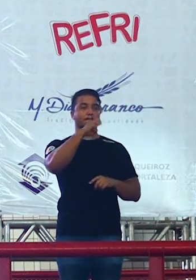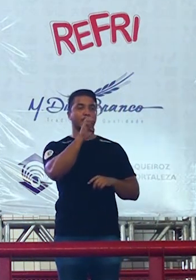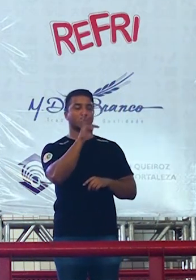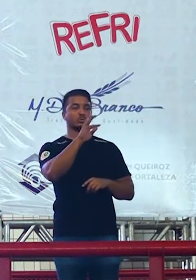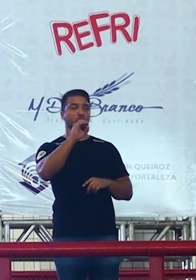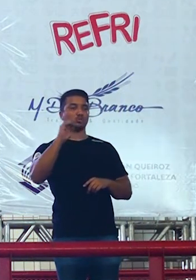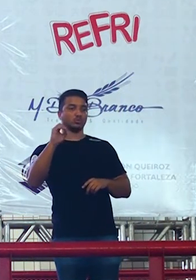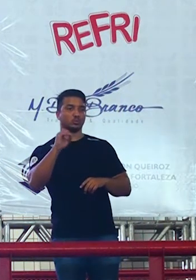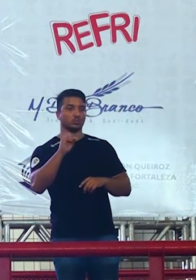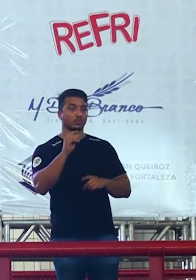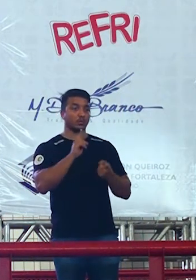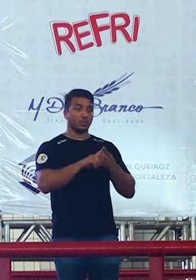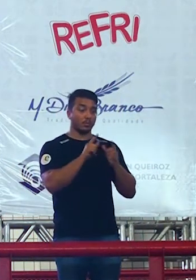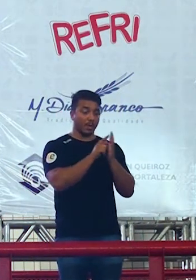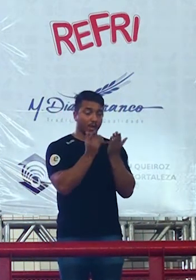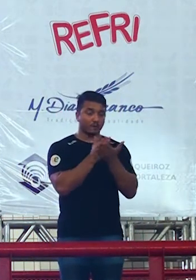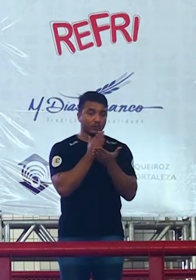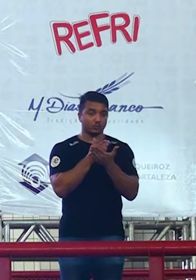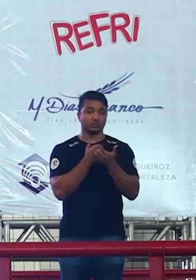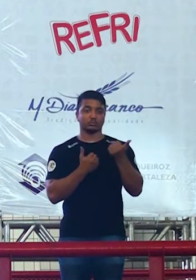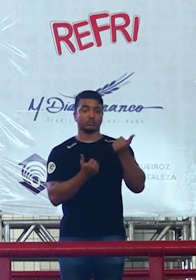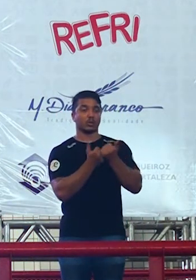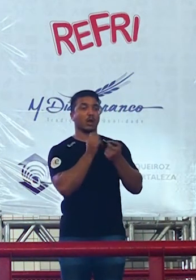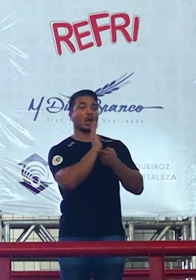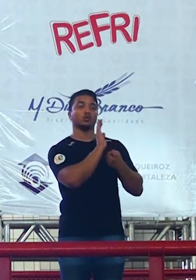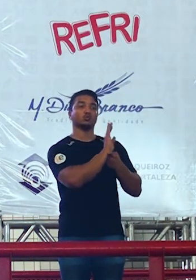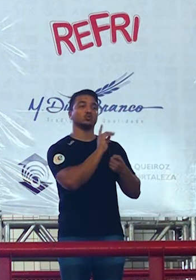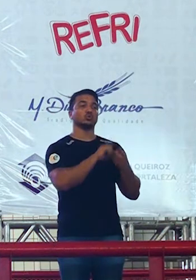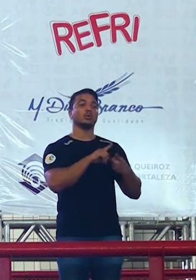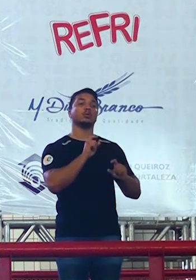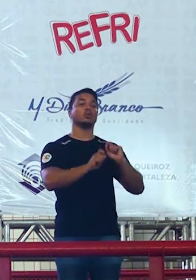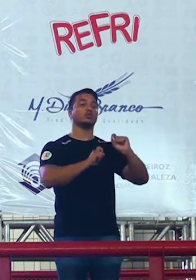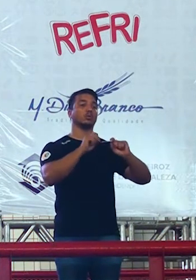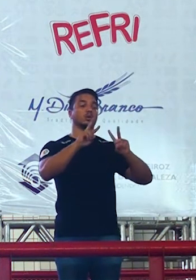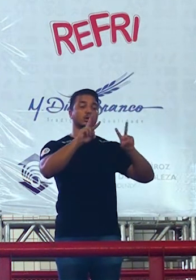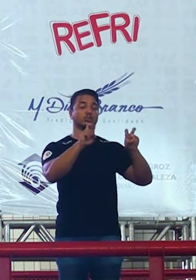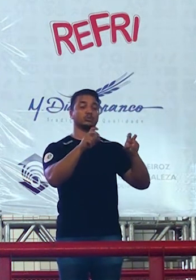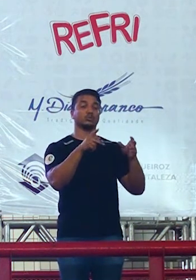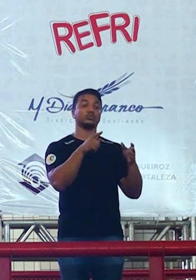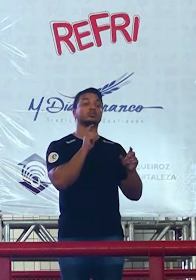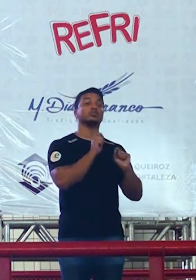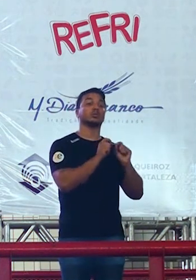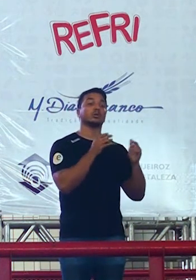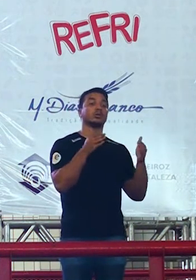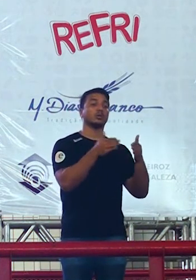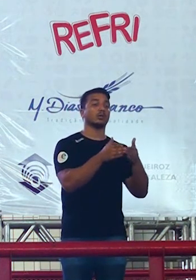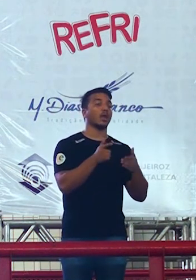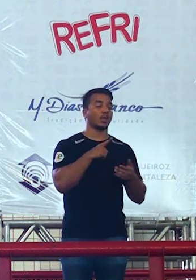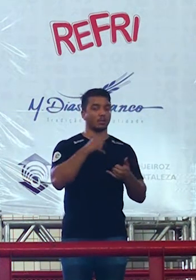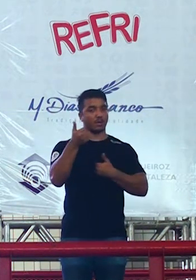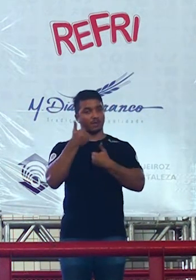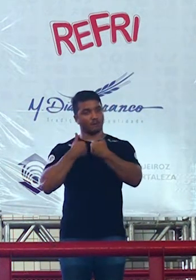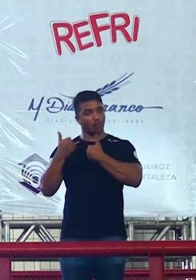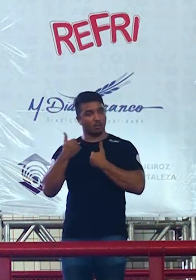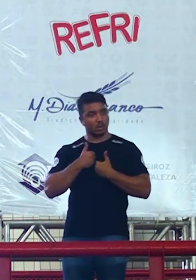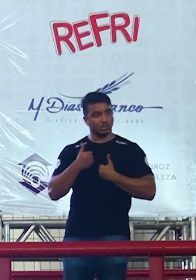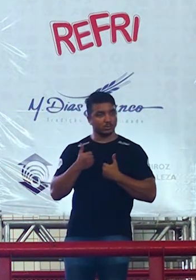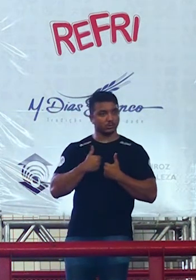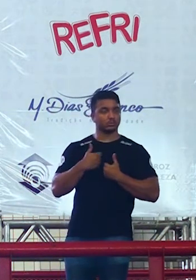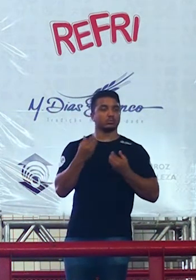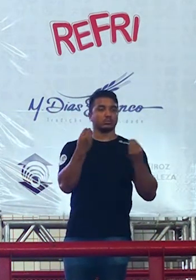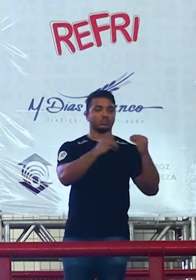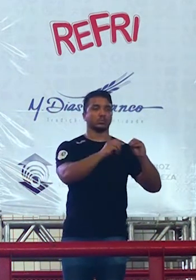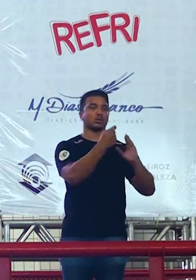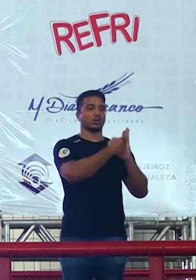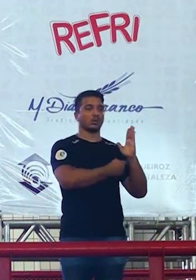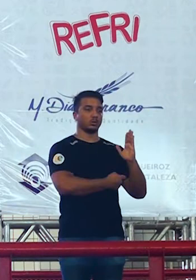está lhe ajudando não só com possíveis temas mas também com com informações para botar